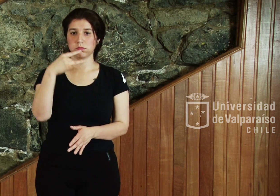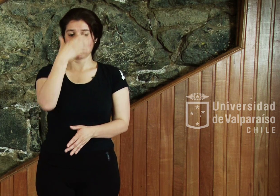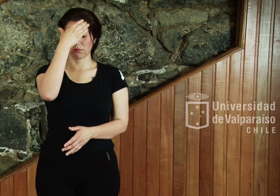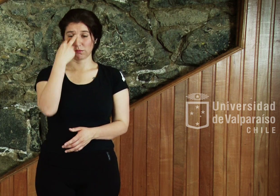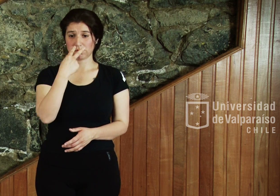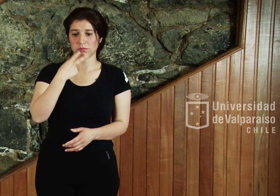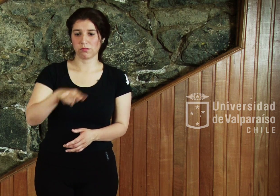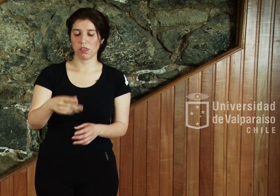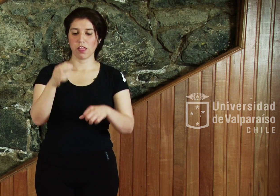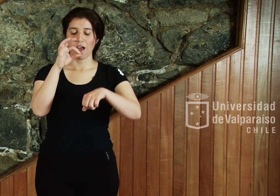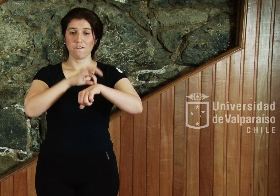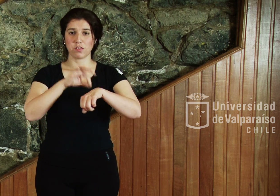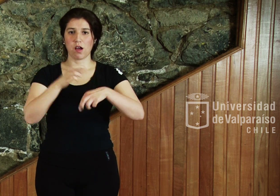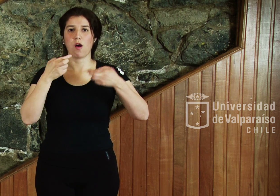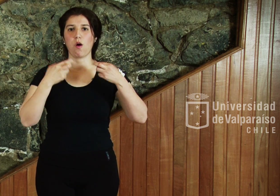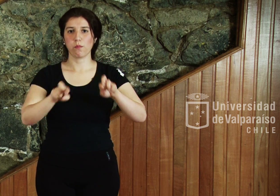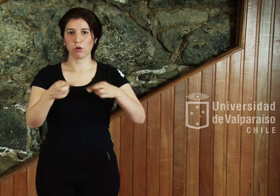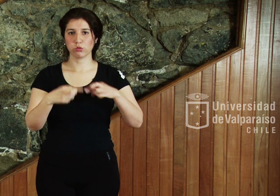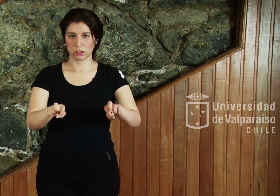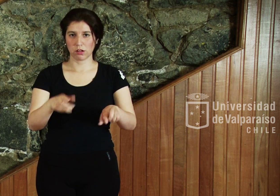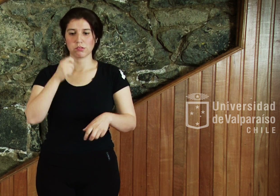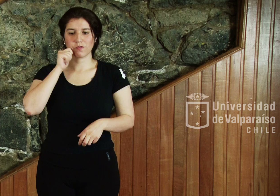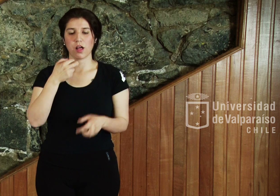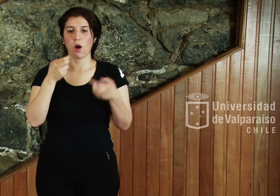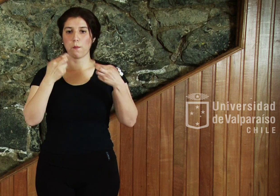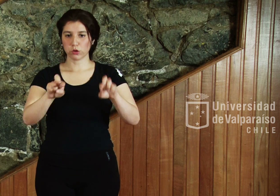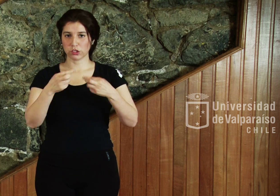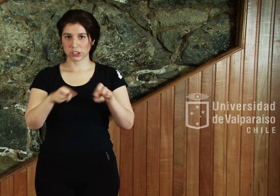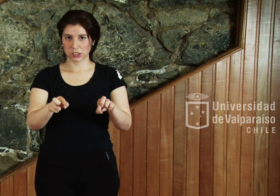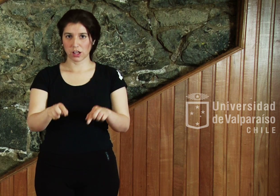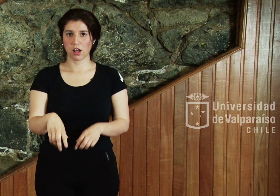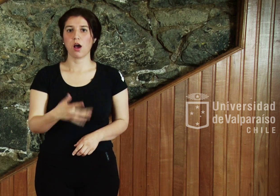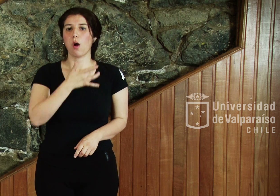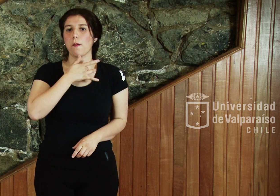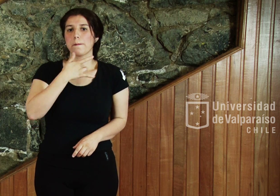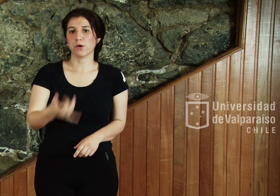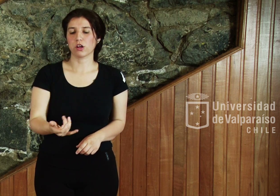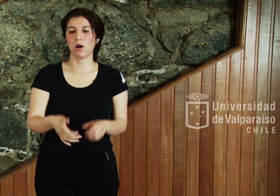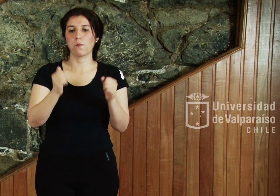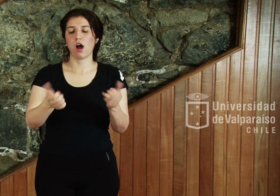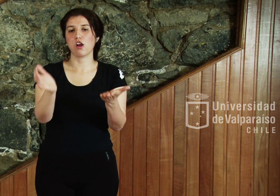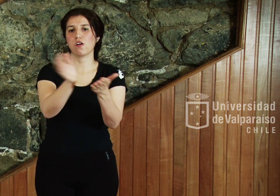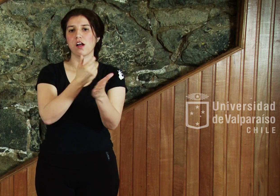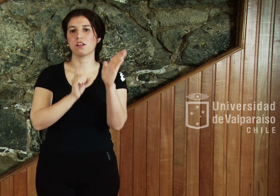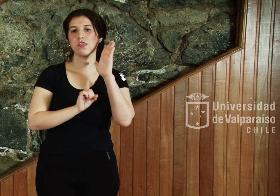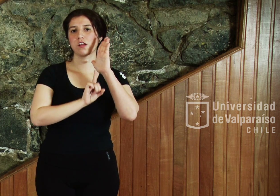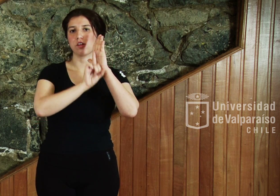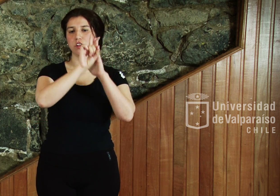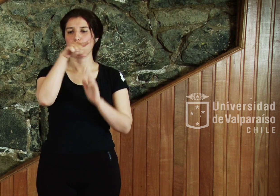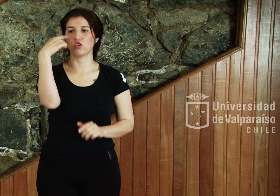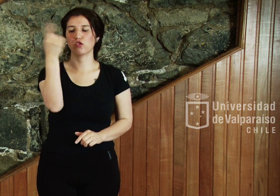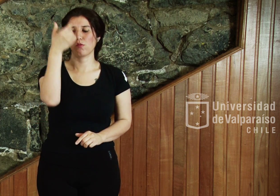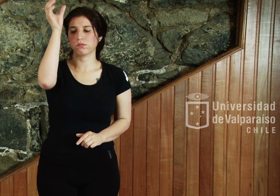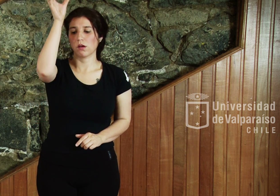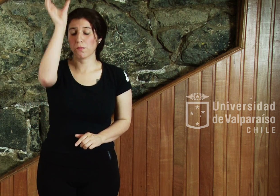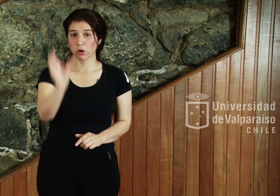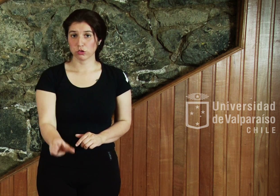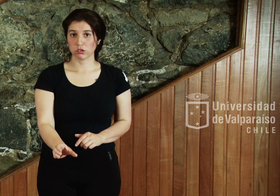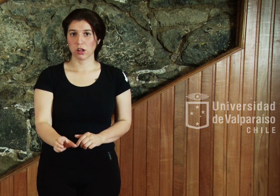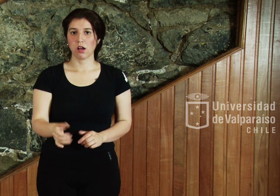enfermedades oportunistas, llamadas así debido a que son capaces de desarrollarse solo en una persona con un sistema inmune